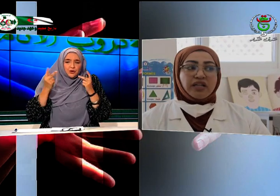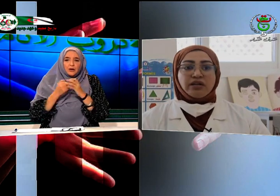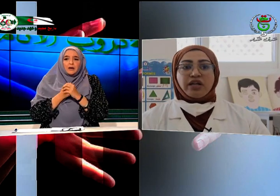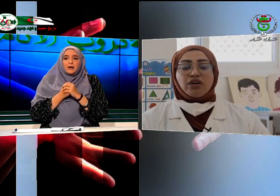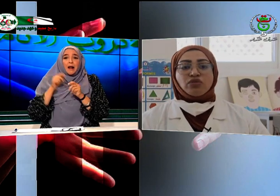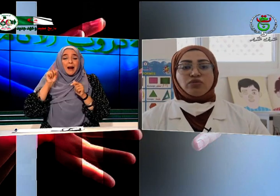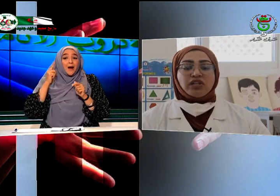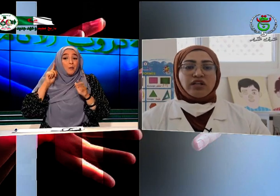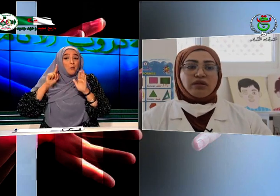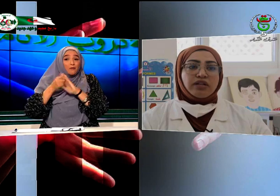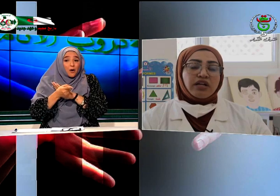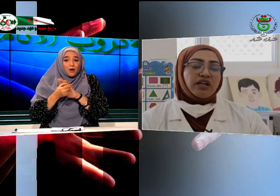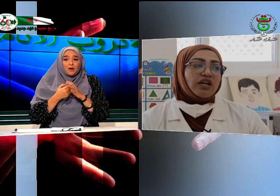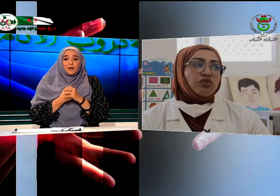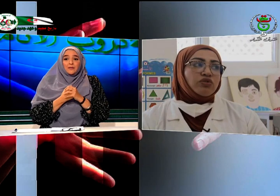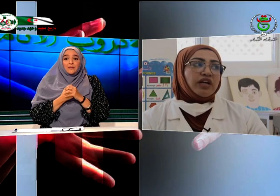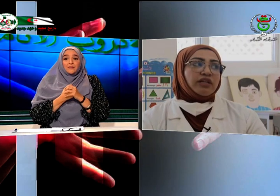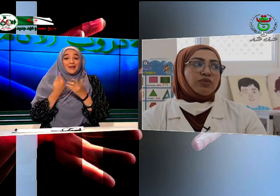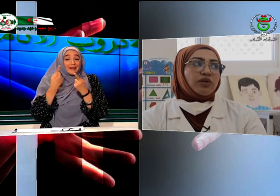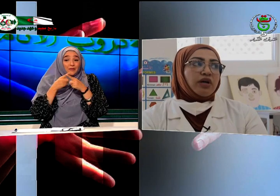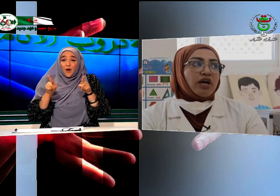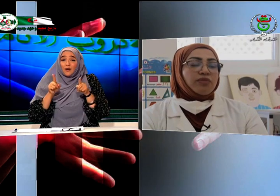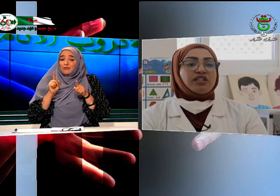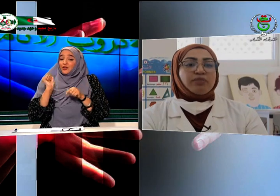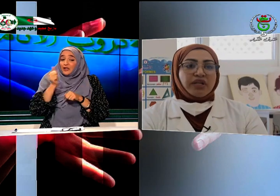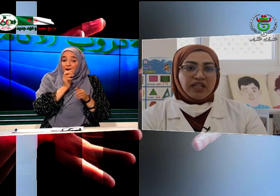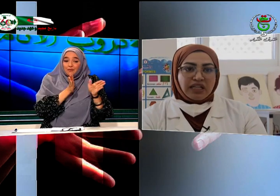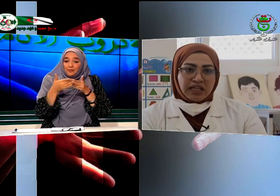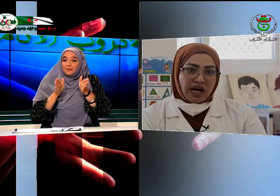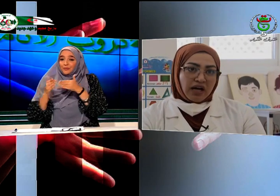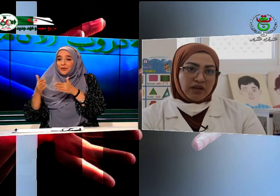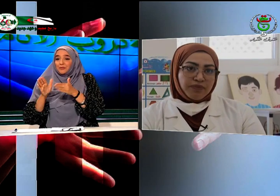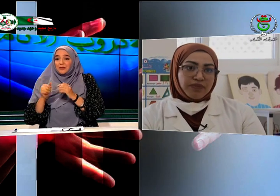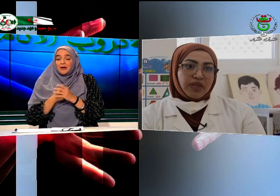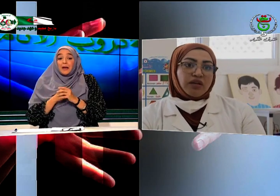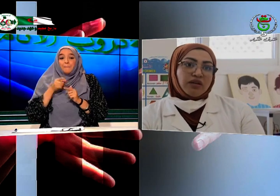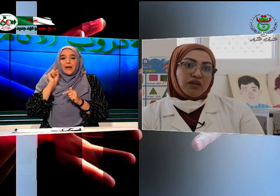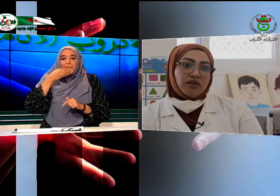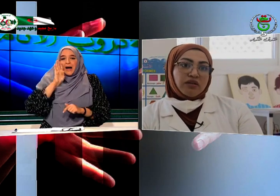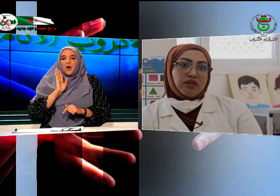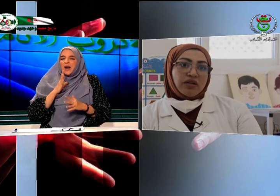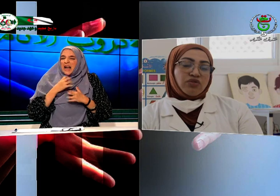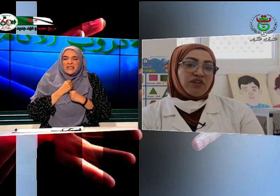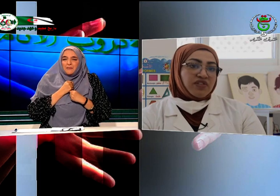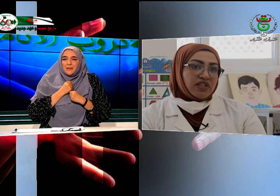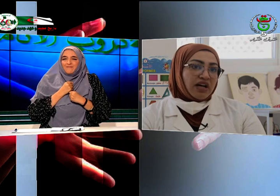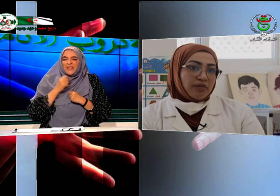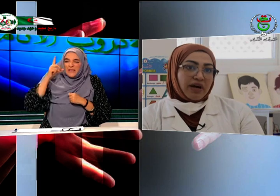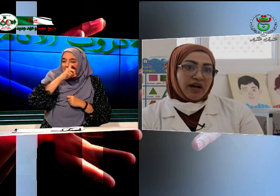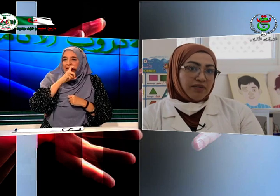لا يكون متنبهين للإعاقة يأتون في سن أربع خمس